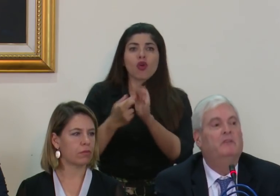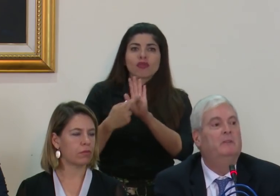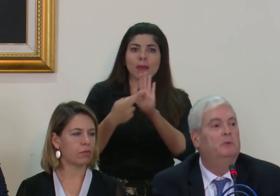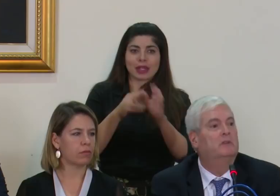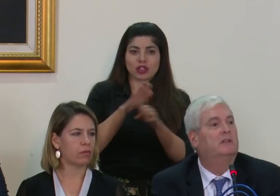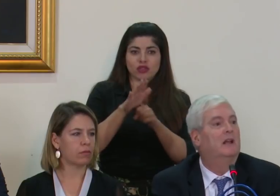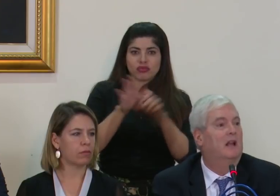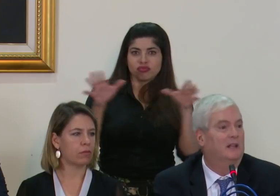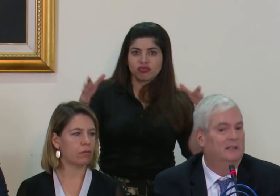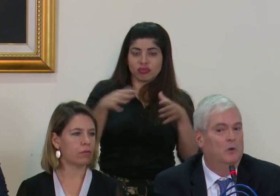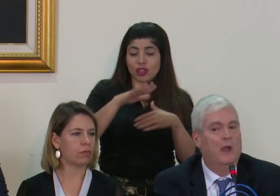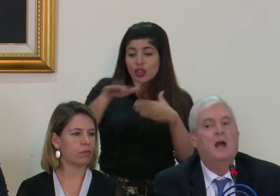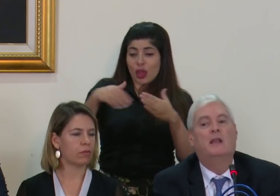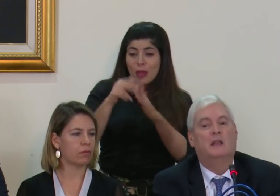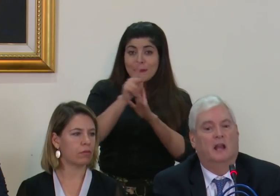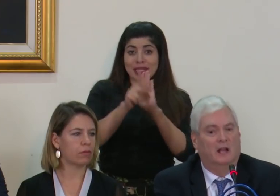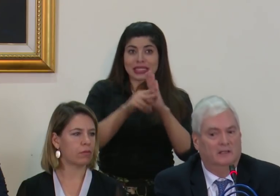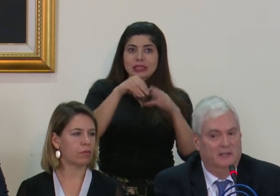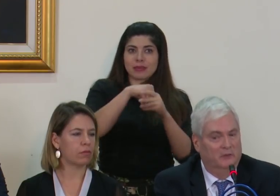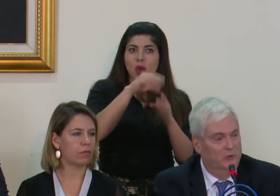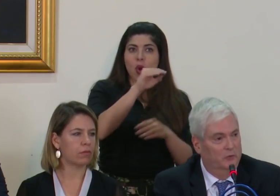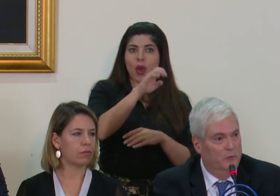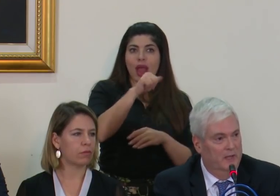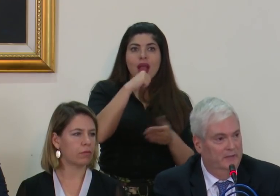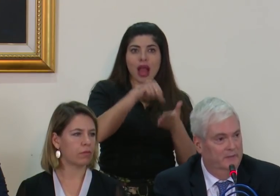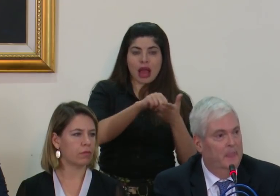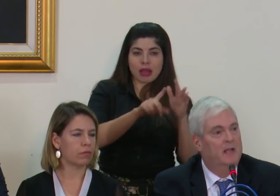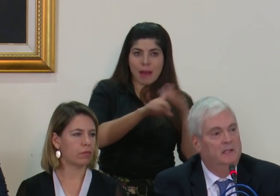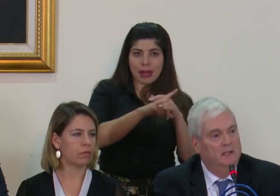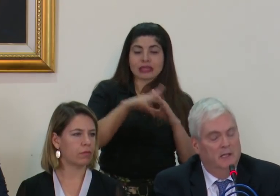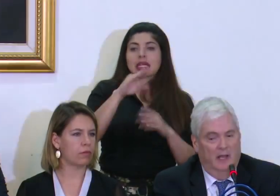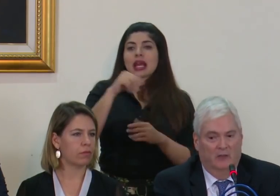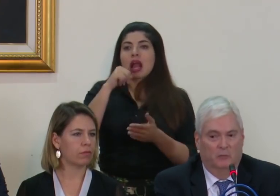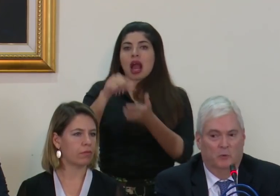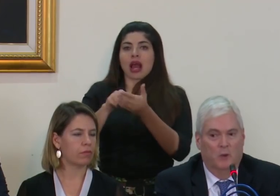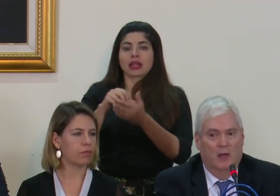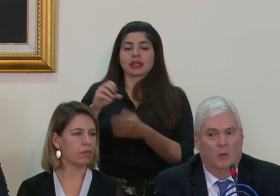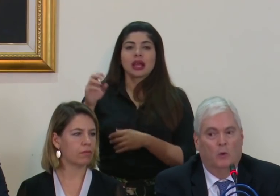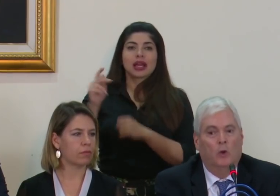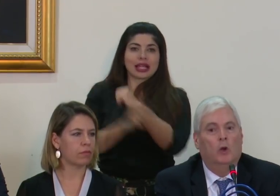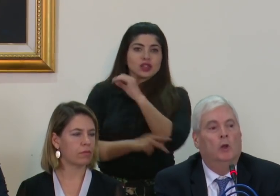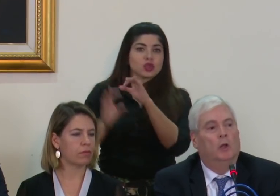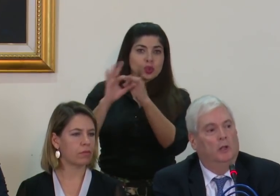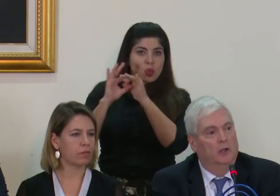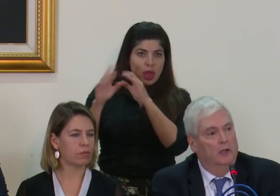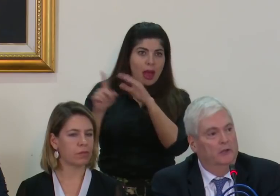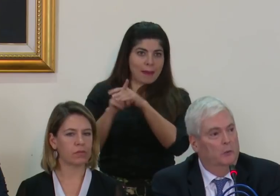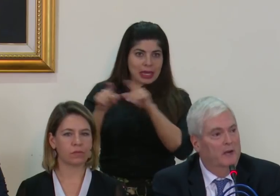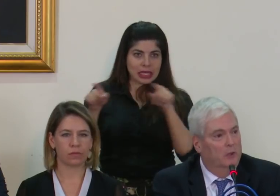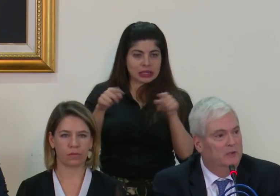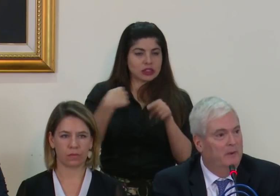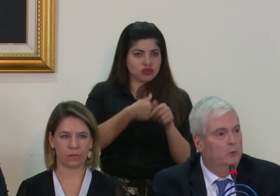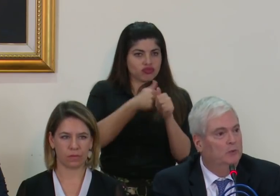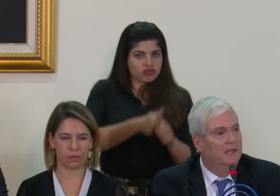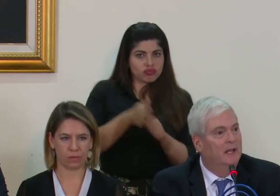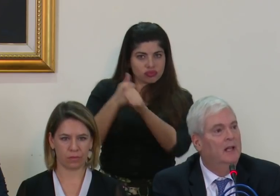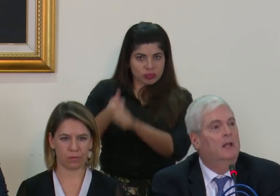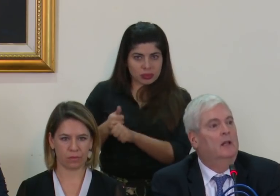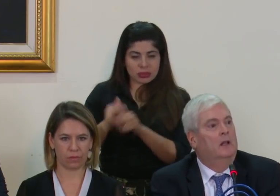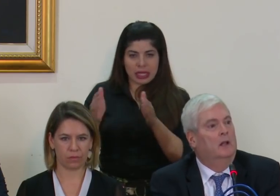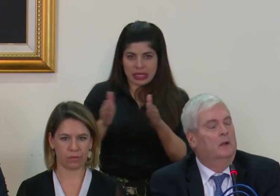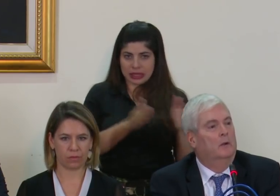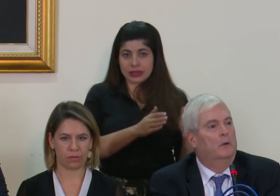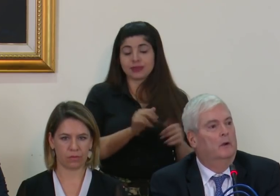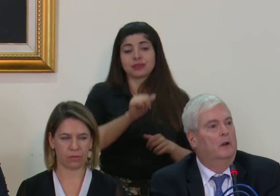todos esos principios que están en la Carta de la OEA y en la Carta de Naciones Unidas. Eso, por un lado. Sobre la otra pregunta.